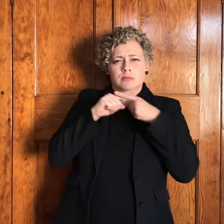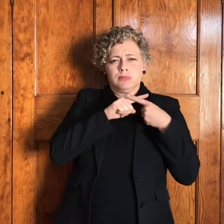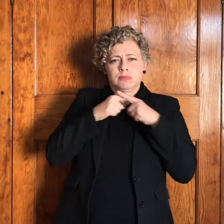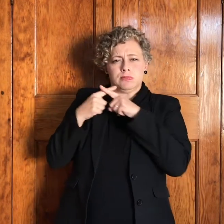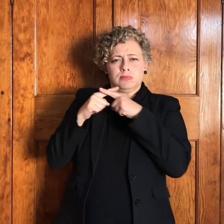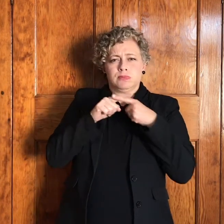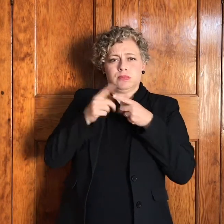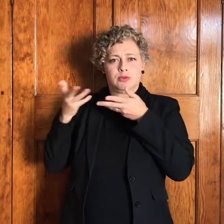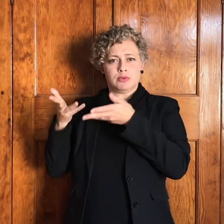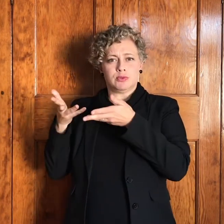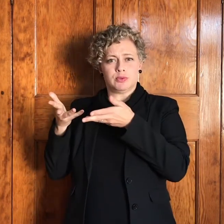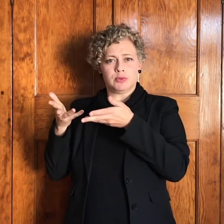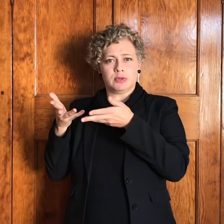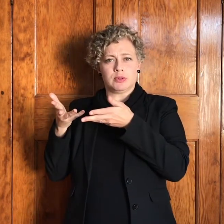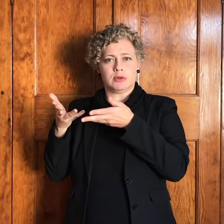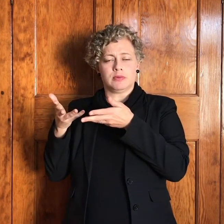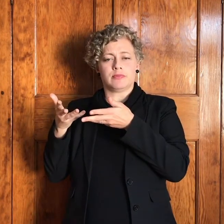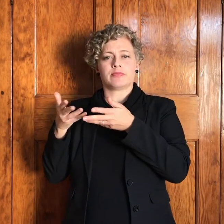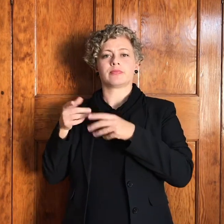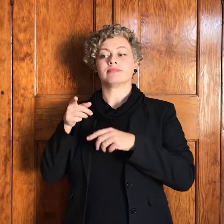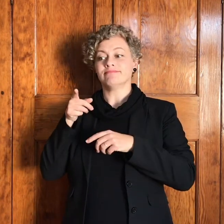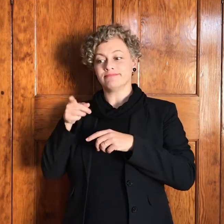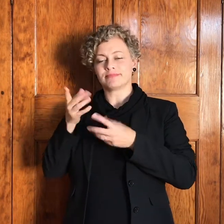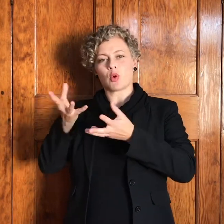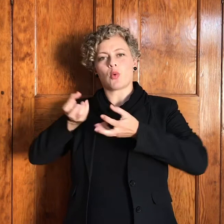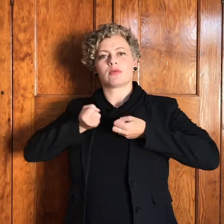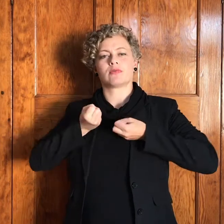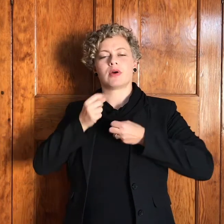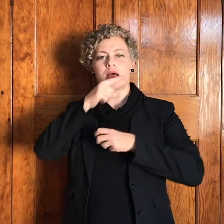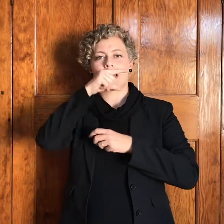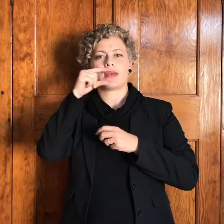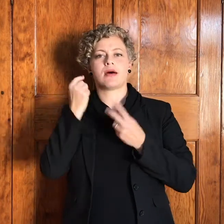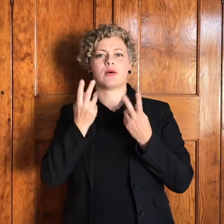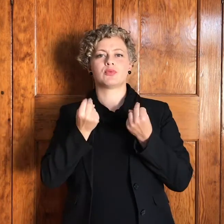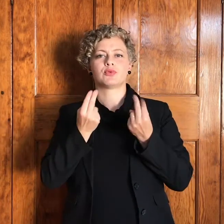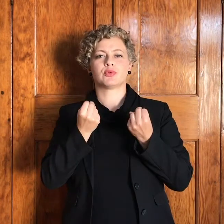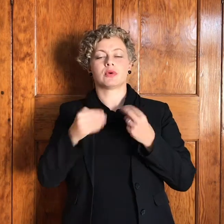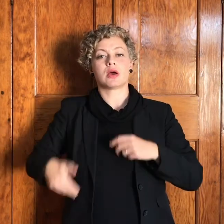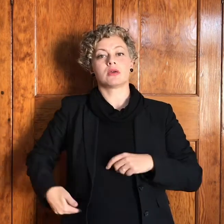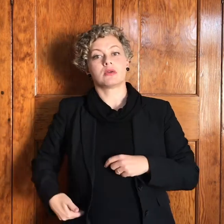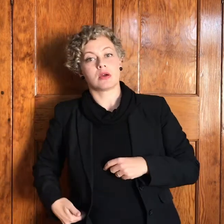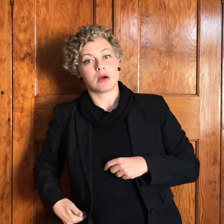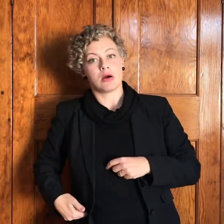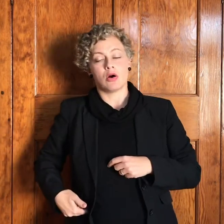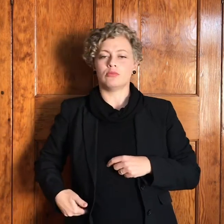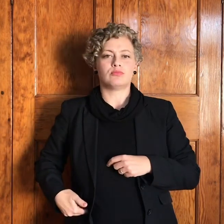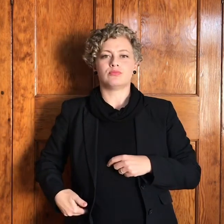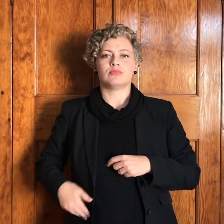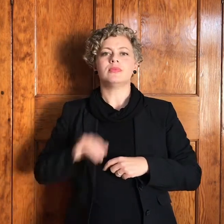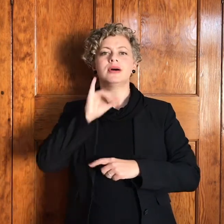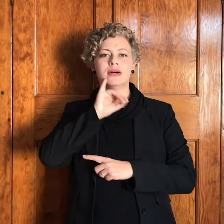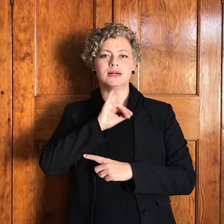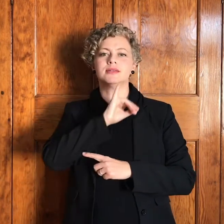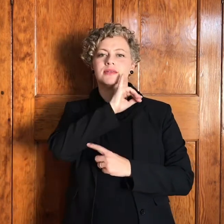en dan ontvang hy een nieuwe naam nie meer net jacob nie maar is raal en hy vraag ook terug vir die